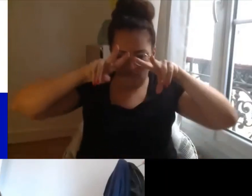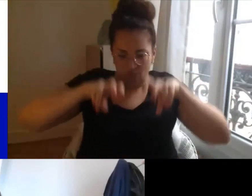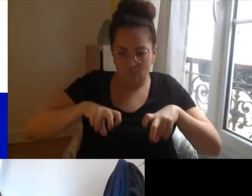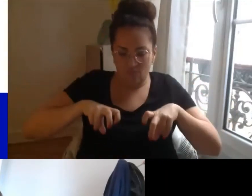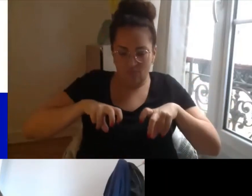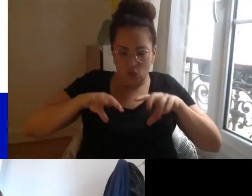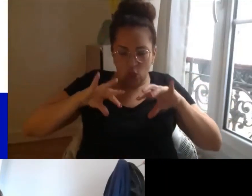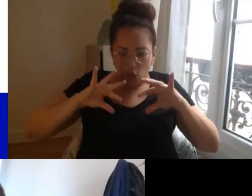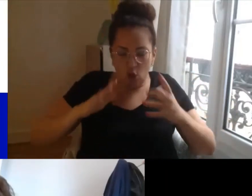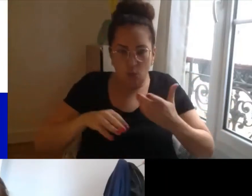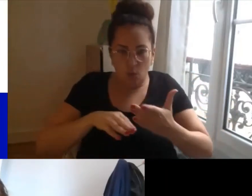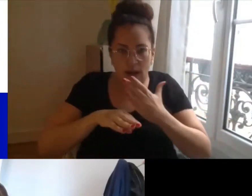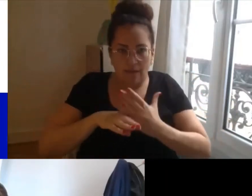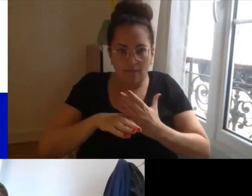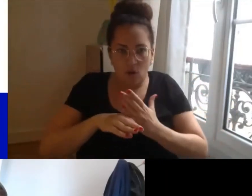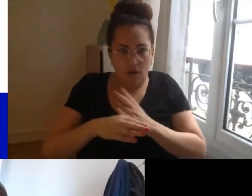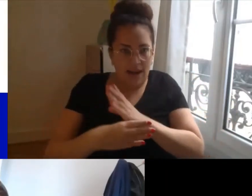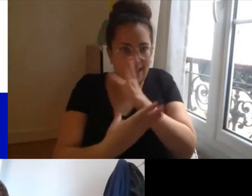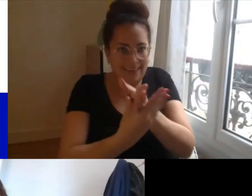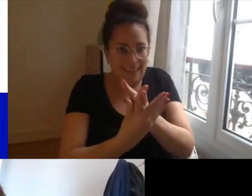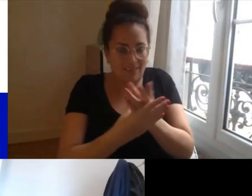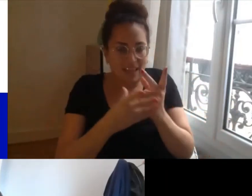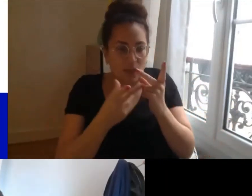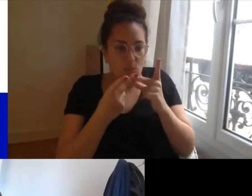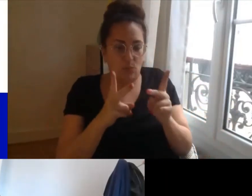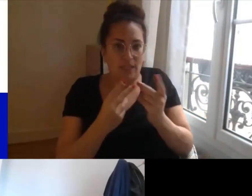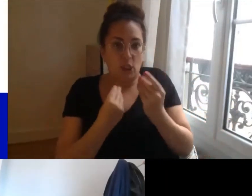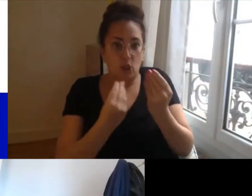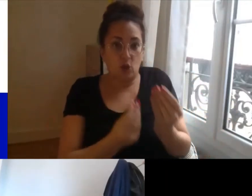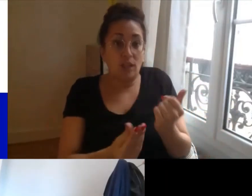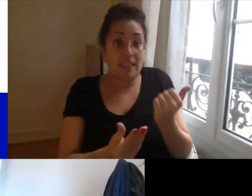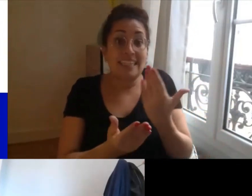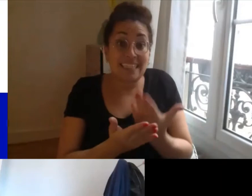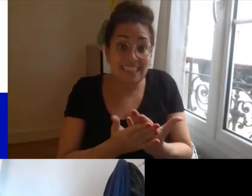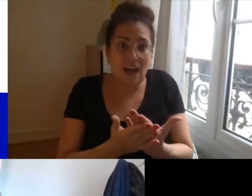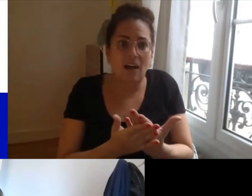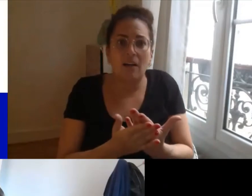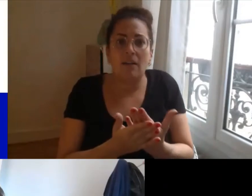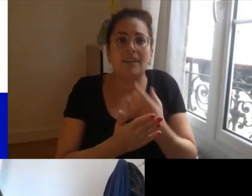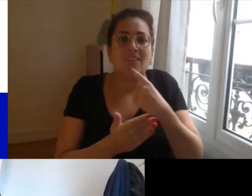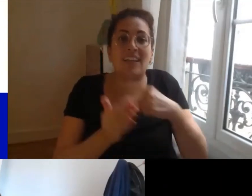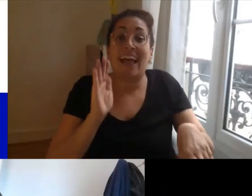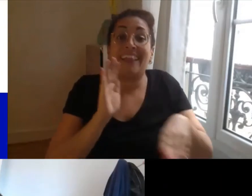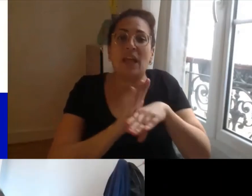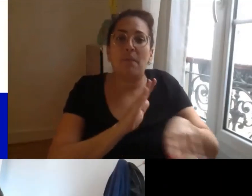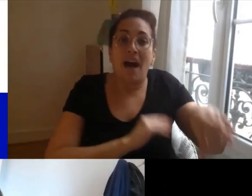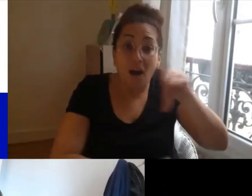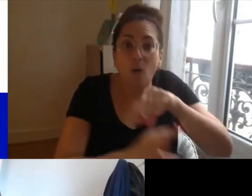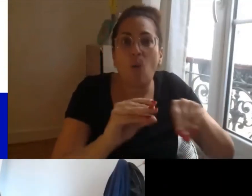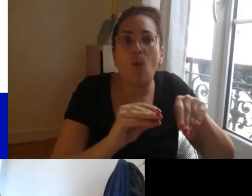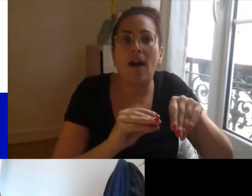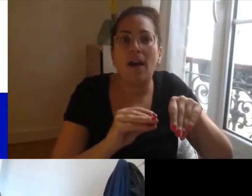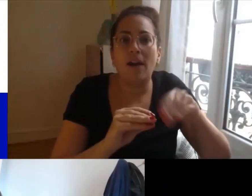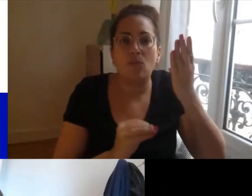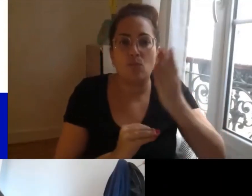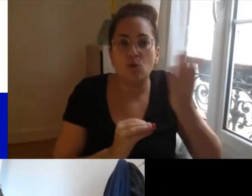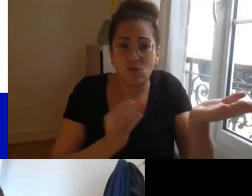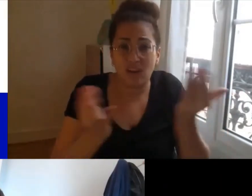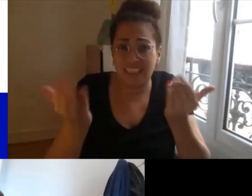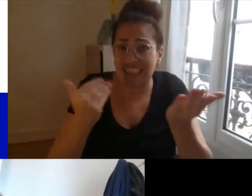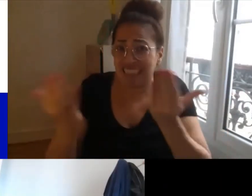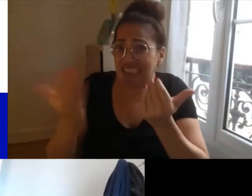dispositifs d'action publique et c'est là qu'il y un apport de connaissances potentiellement très opérationnel mais à partir de l'expérience